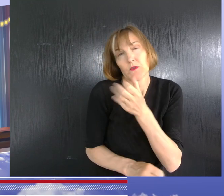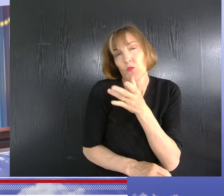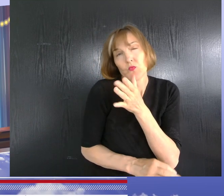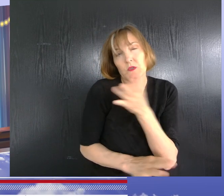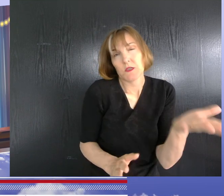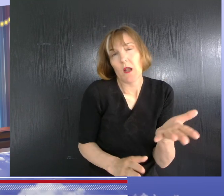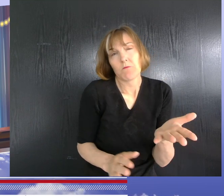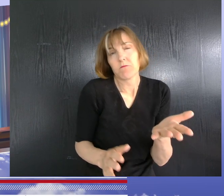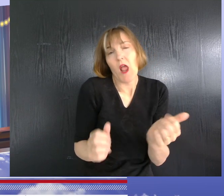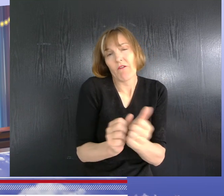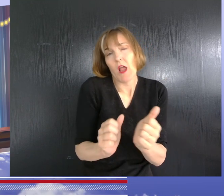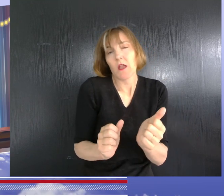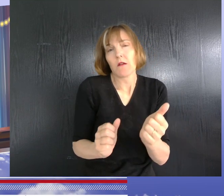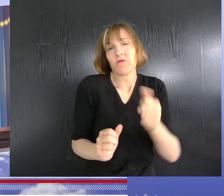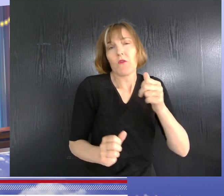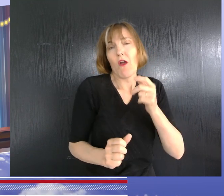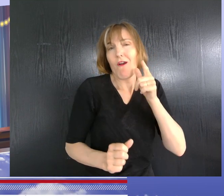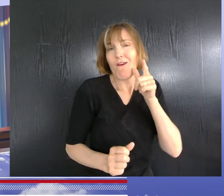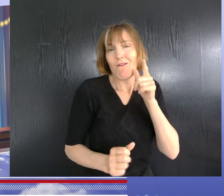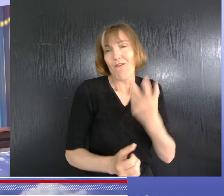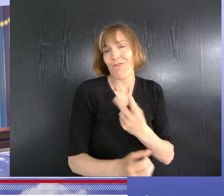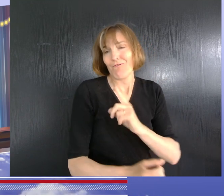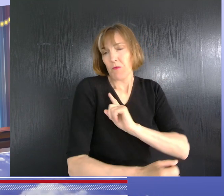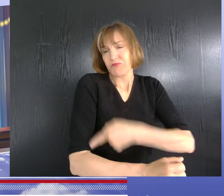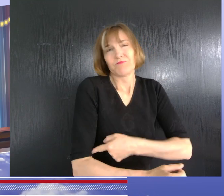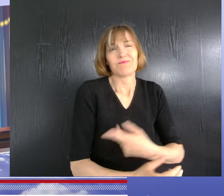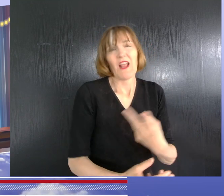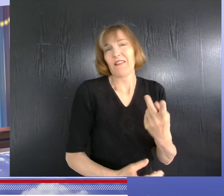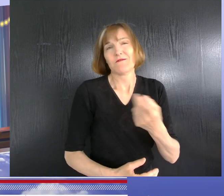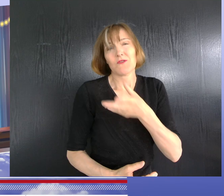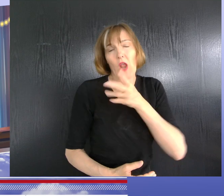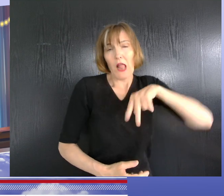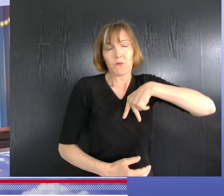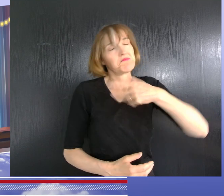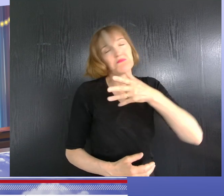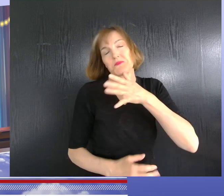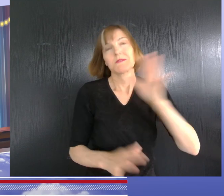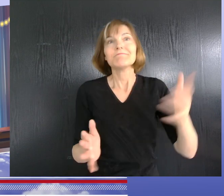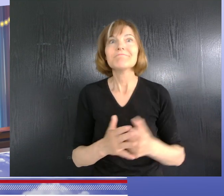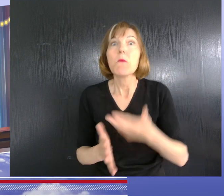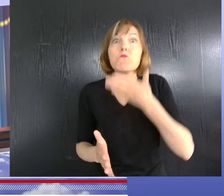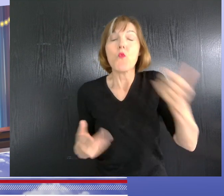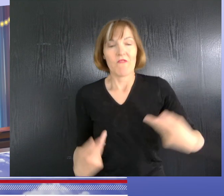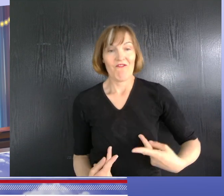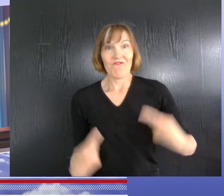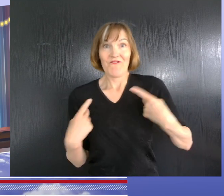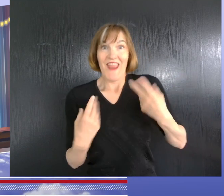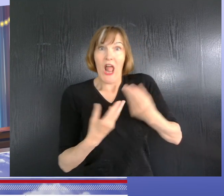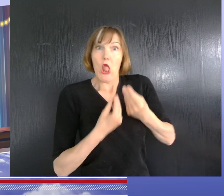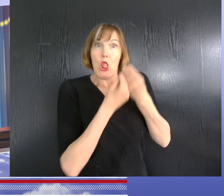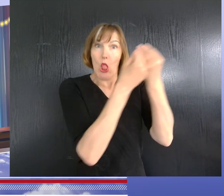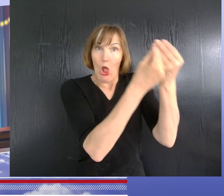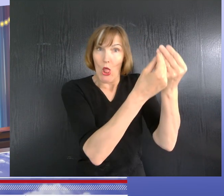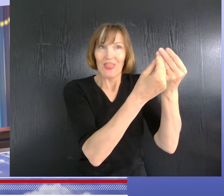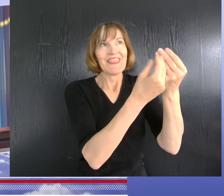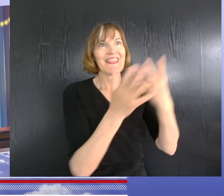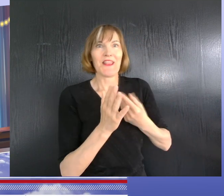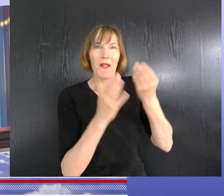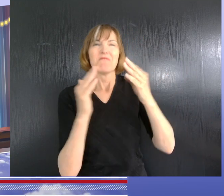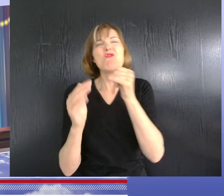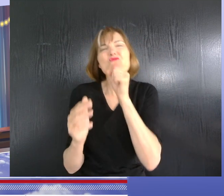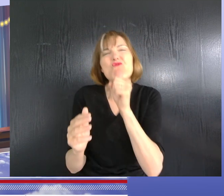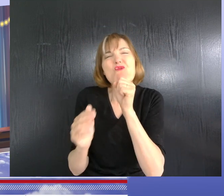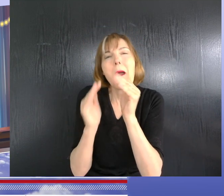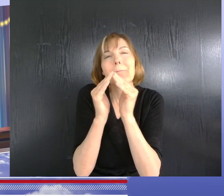'y parviendrons jamais par nos propres moyens. Livrons-lui notre existence. Donnons-lui les clés